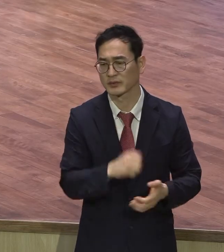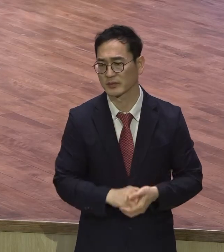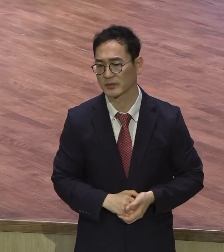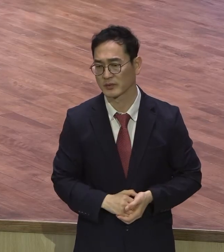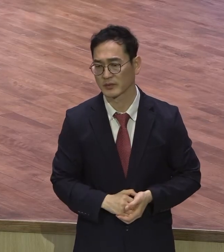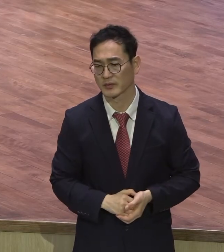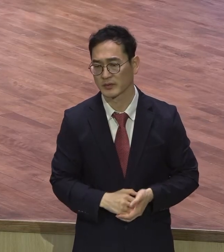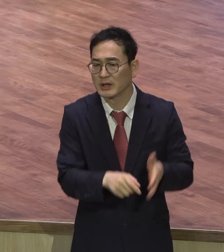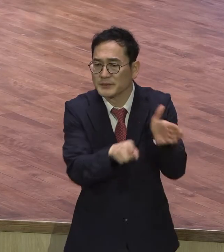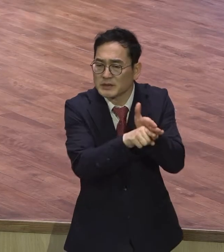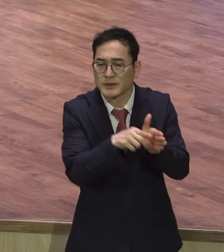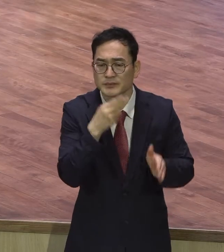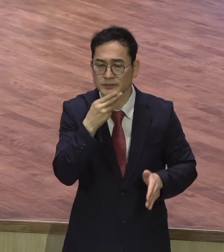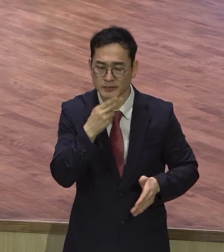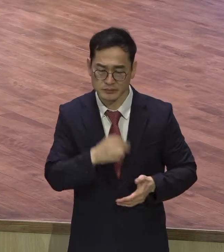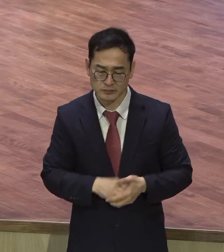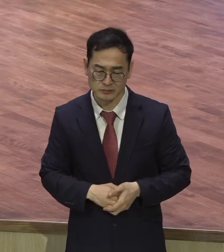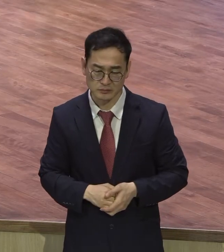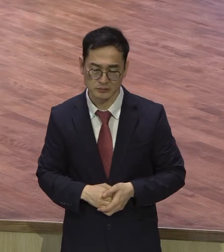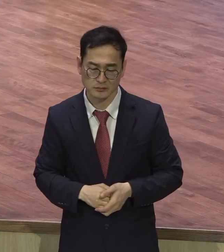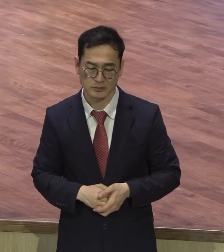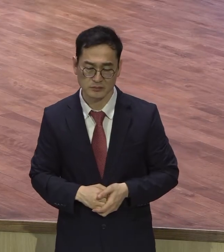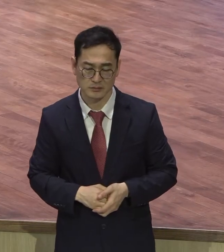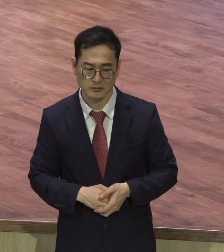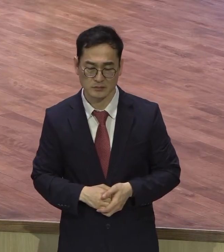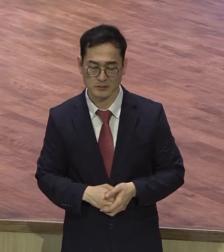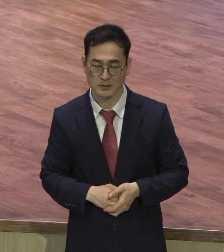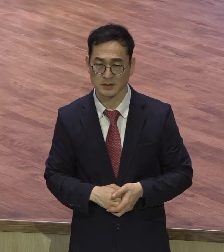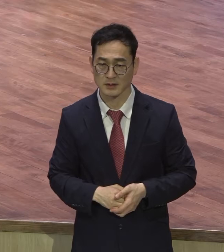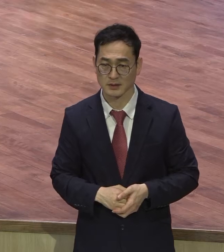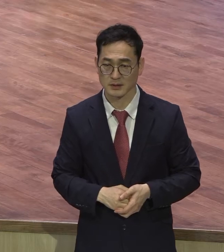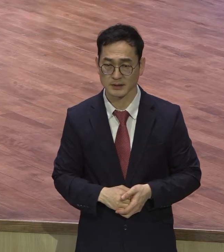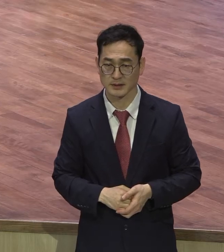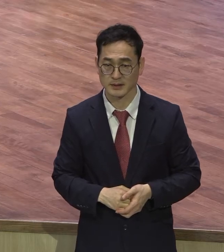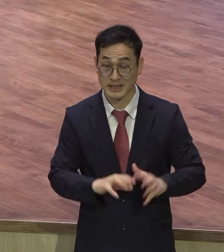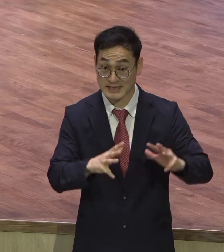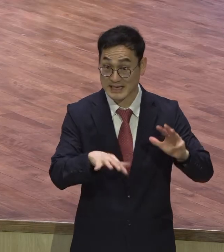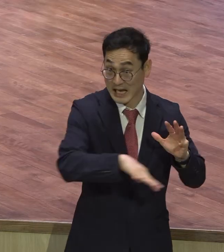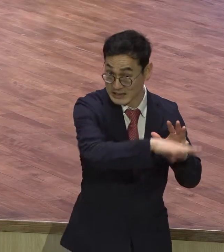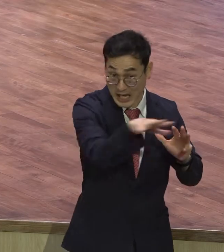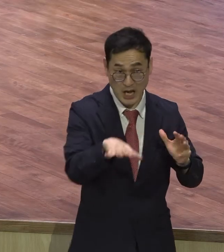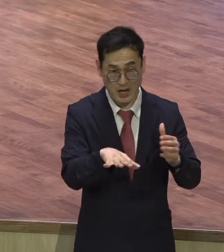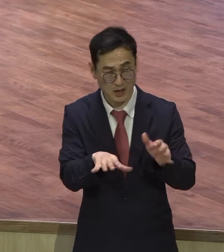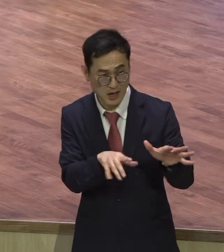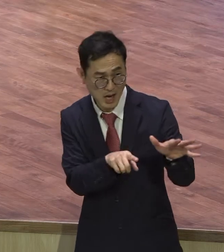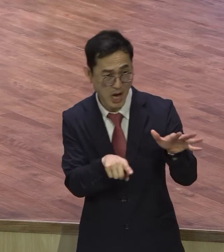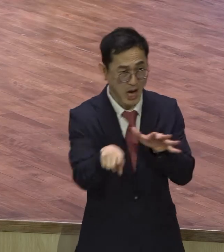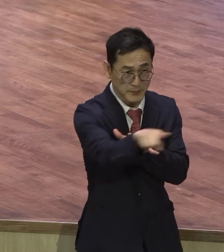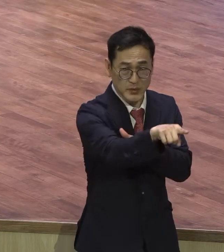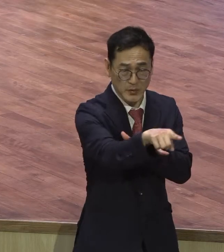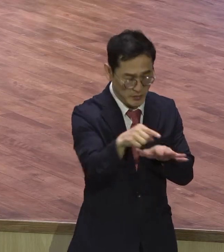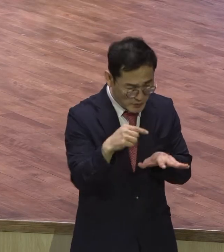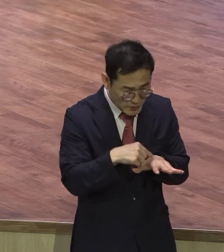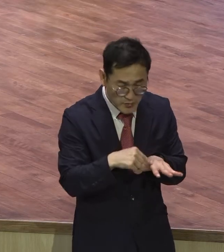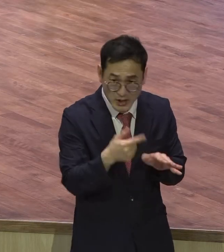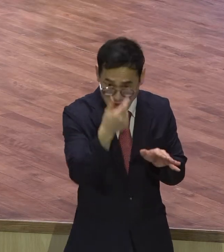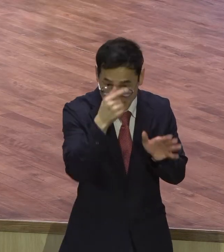세상 사람들은 저렇게 엄청난 일을 하고 있는데 기독교인들은 사실 아무 힘이 없어 무기력